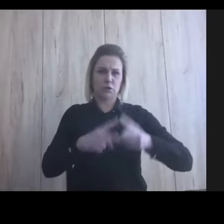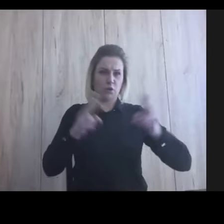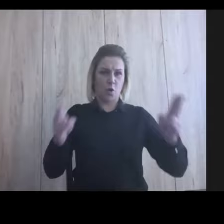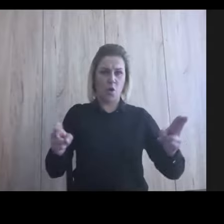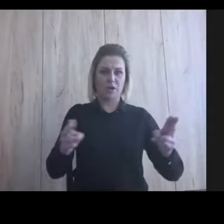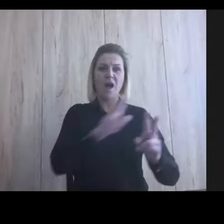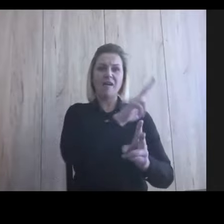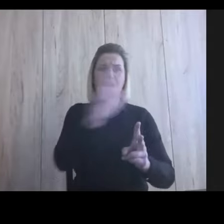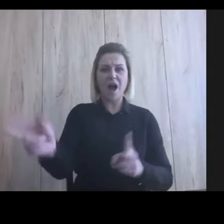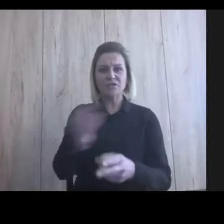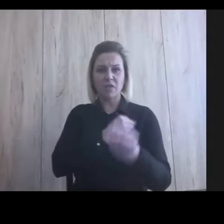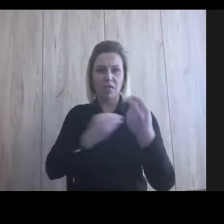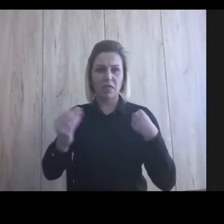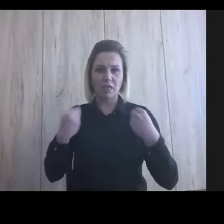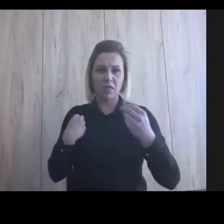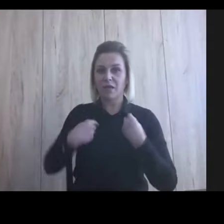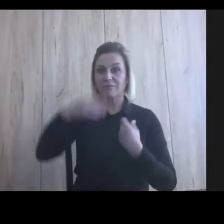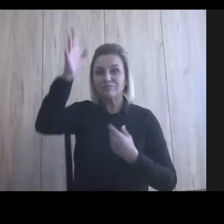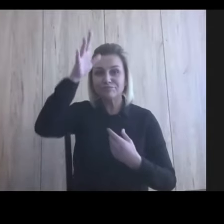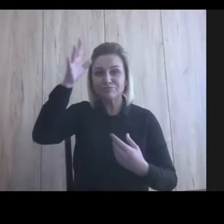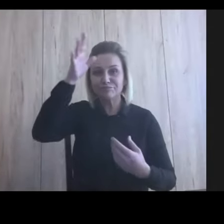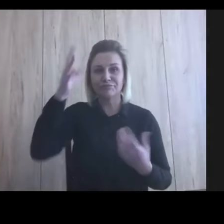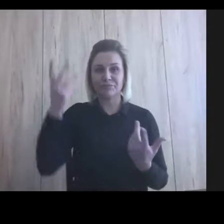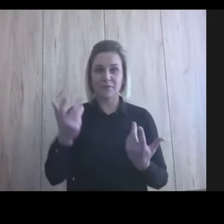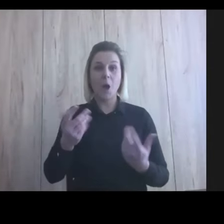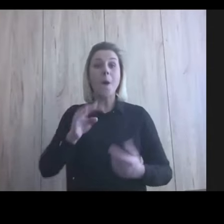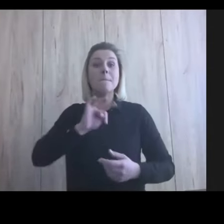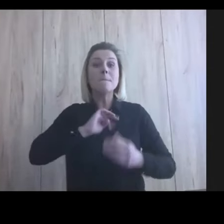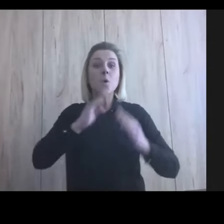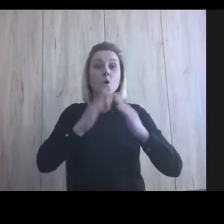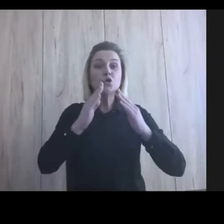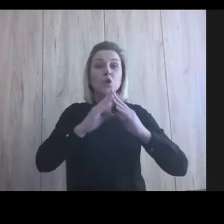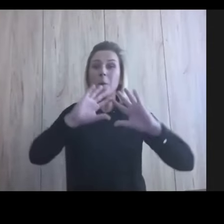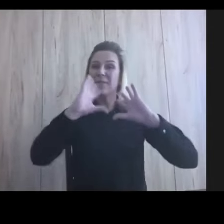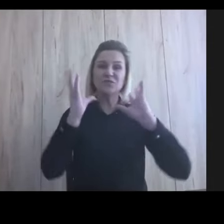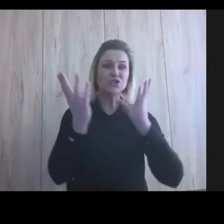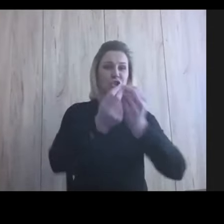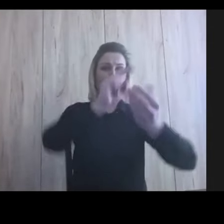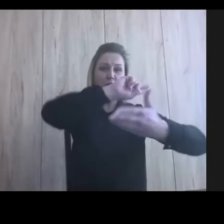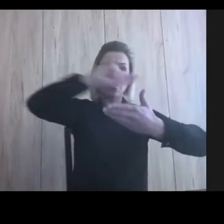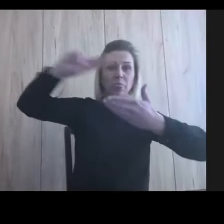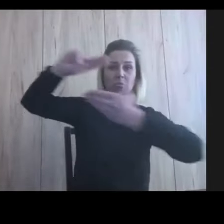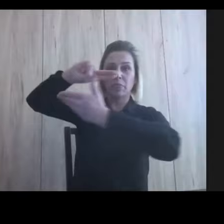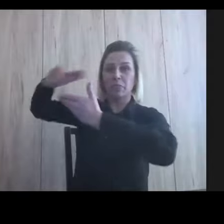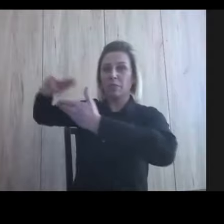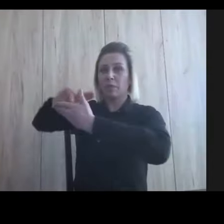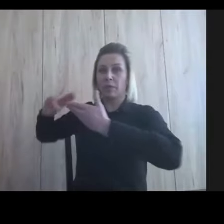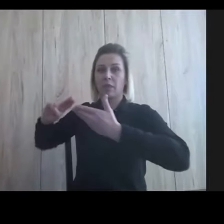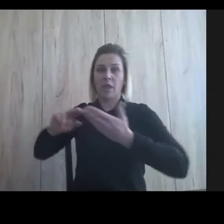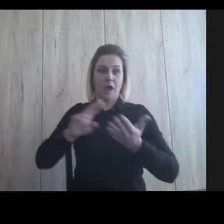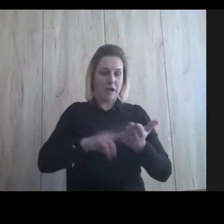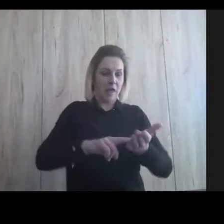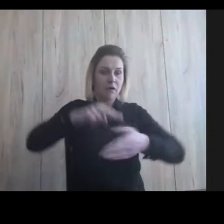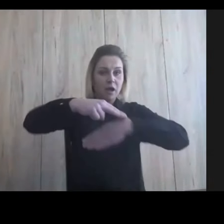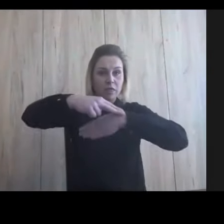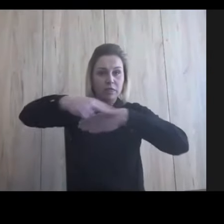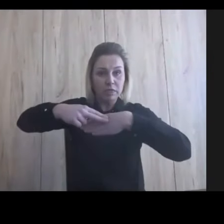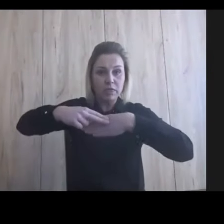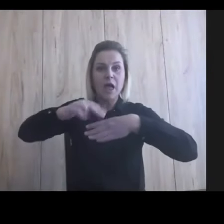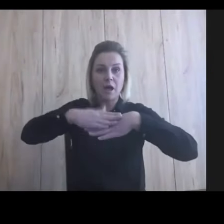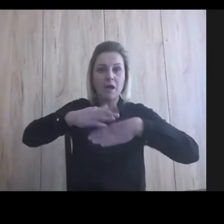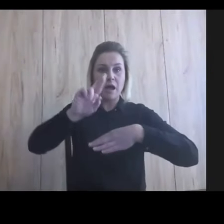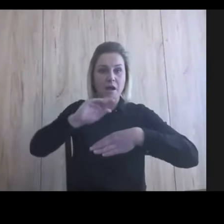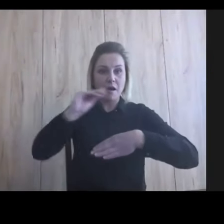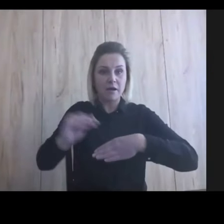wariatkę. W moim domu wszystko było wyklejone. Na mojej ręce była karteczka ręka. Na mnie